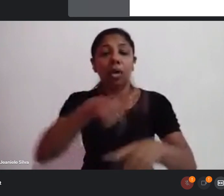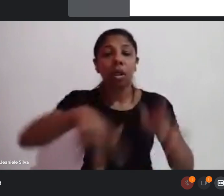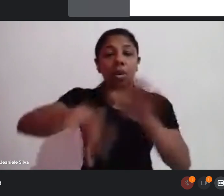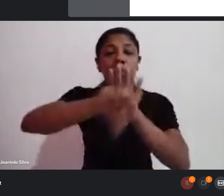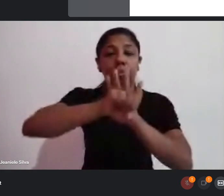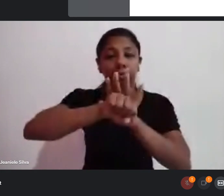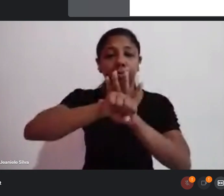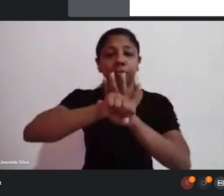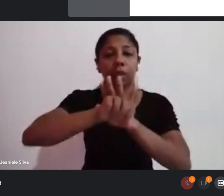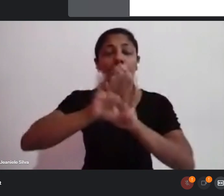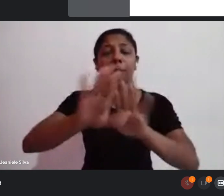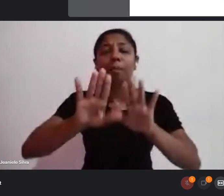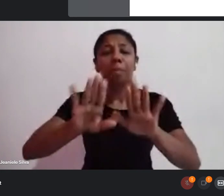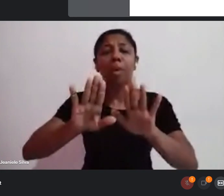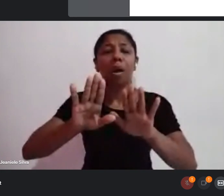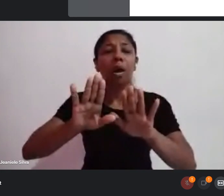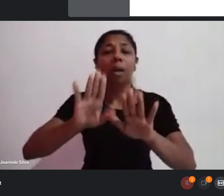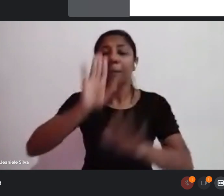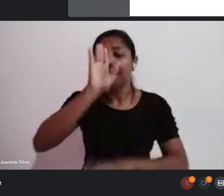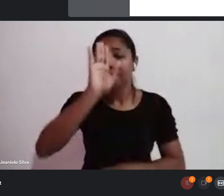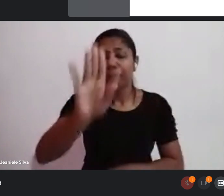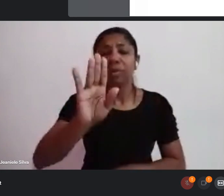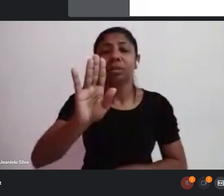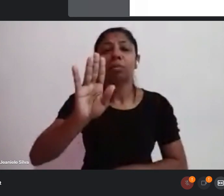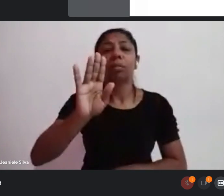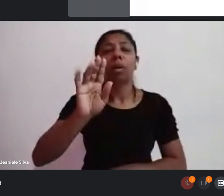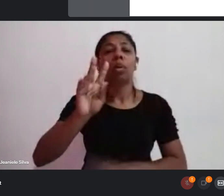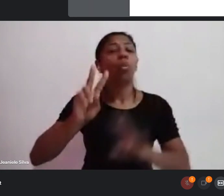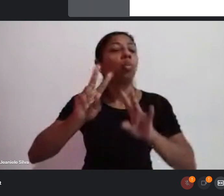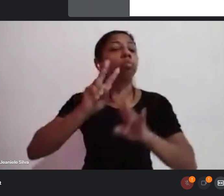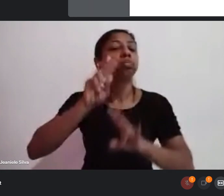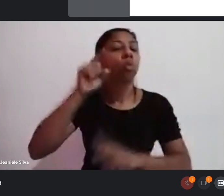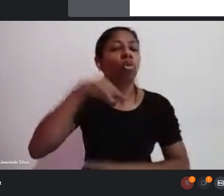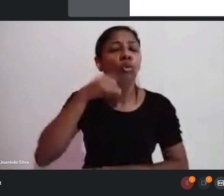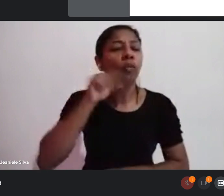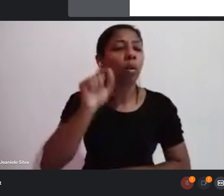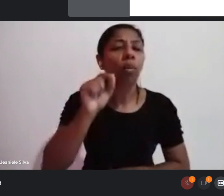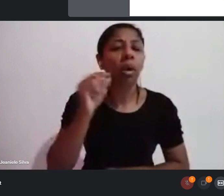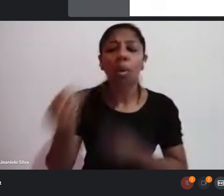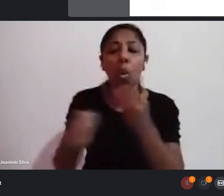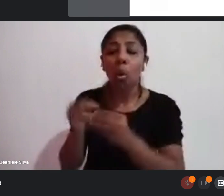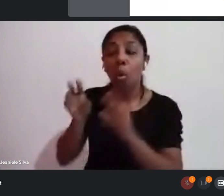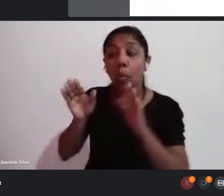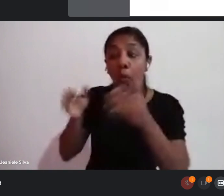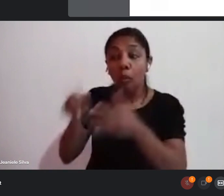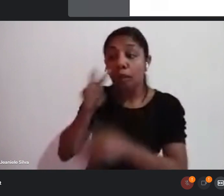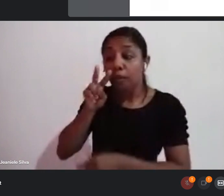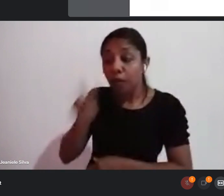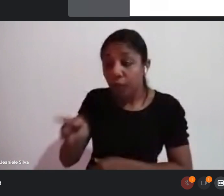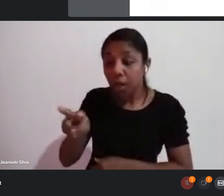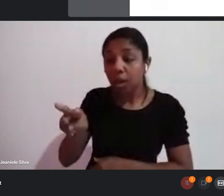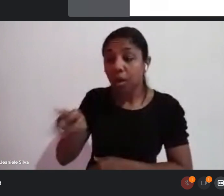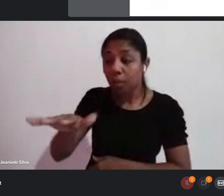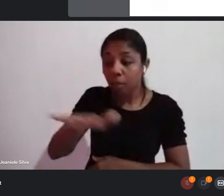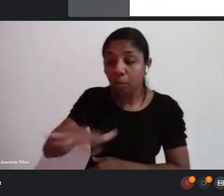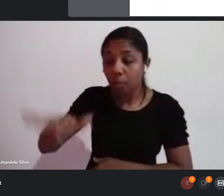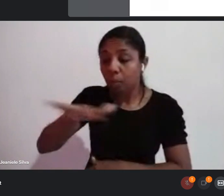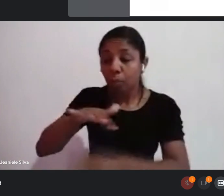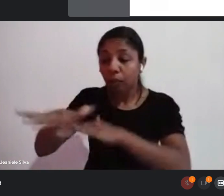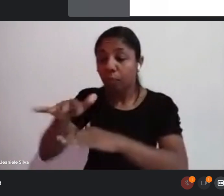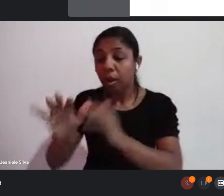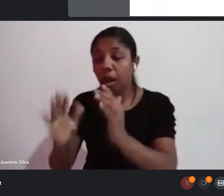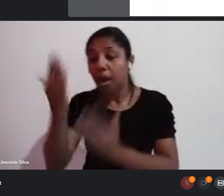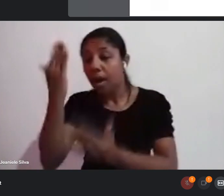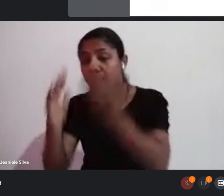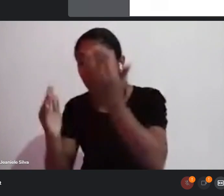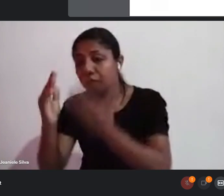grande questão aqui nessa reunião é como a gente vê o movimento de carnaval acessando não apenas esses 30% das outras